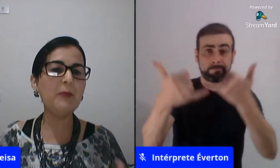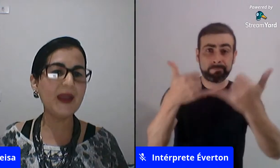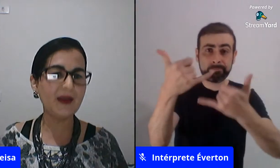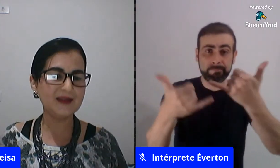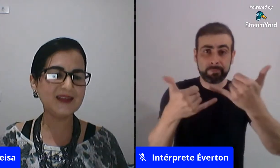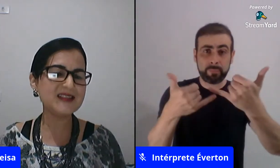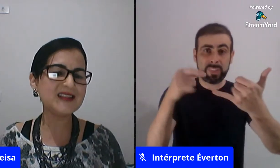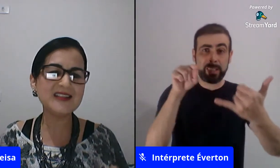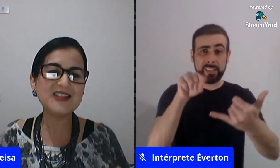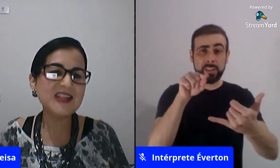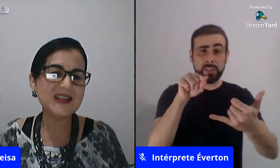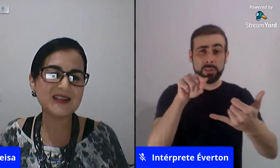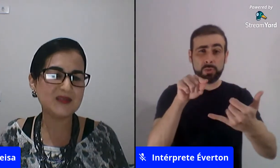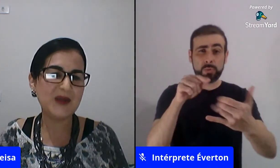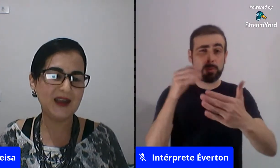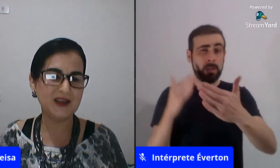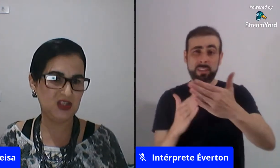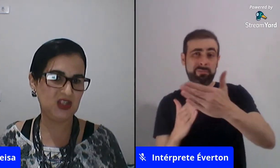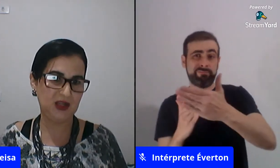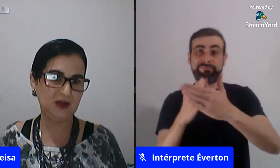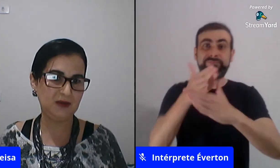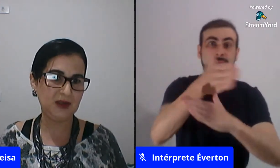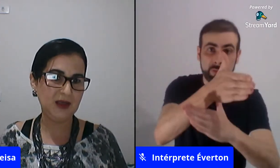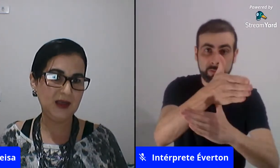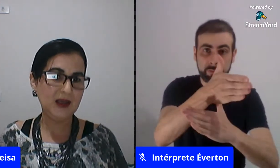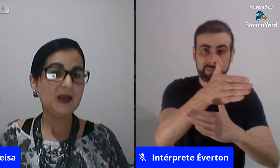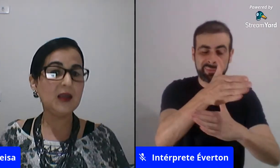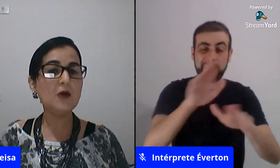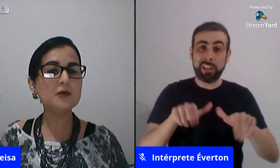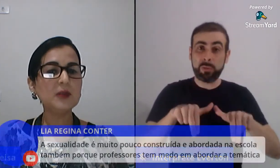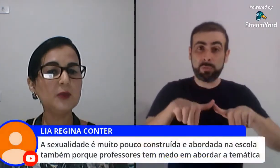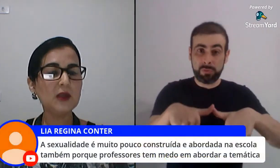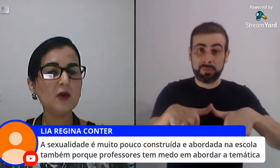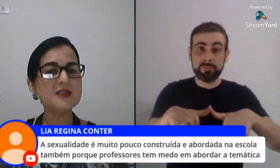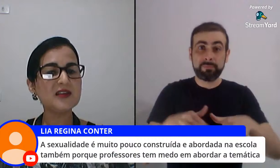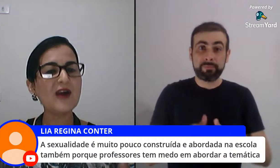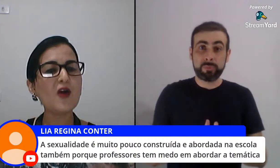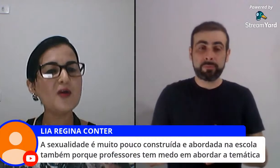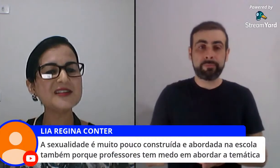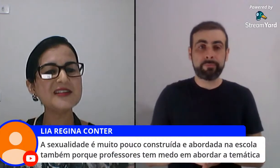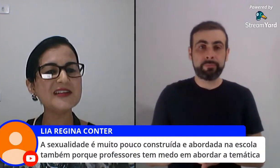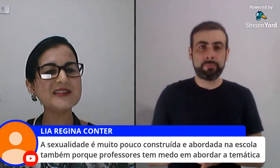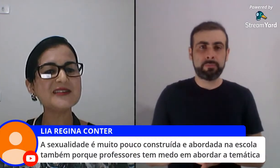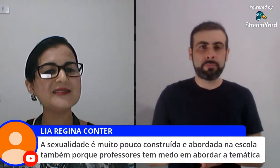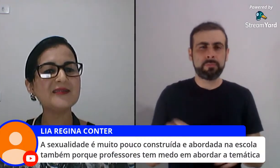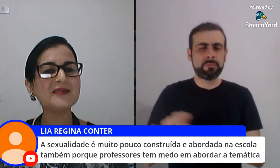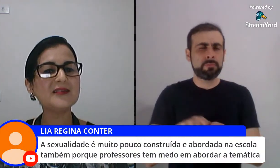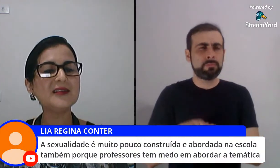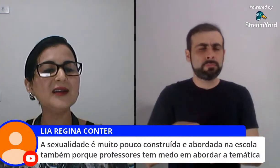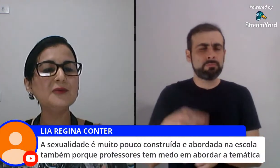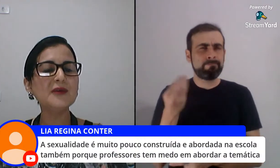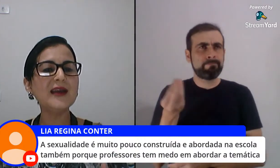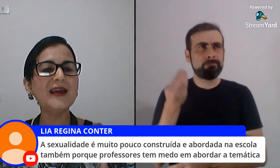romper transgredir essas barreiras de gênero e observar como as crianças